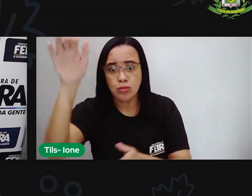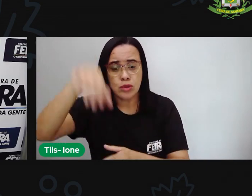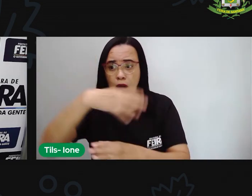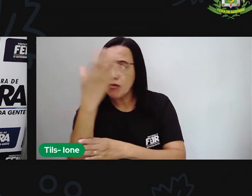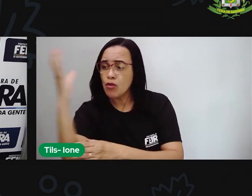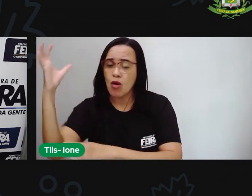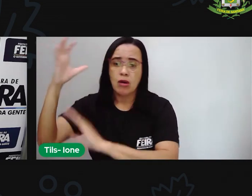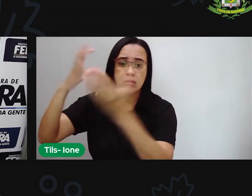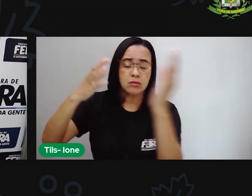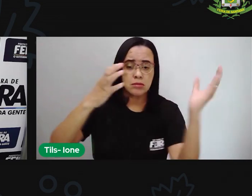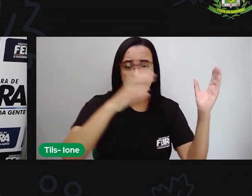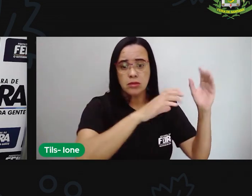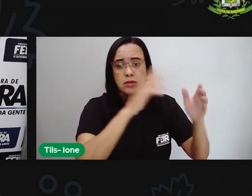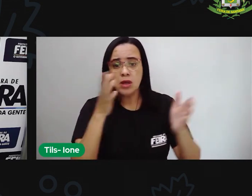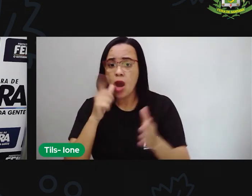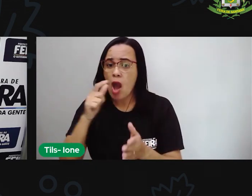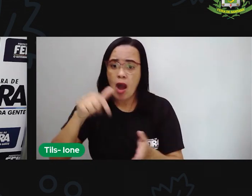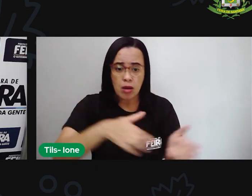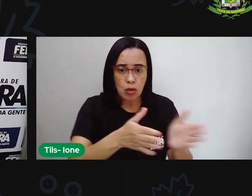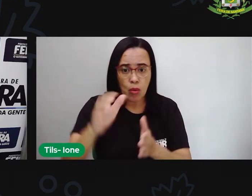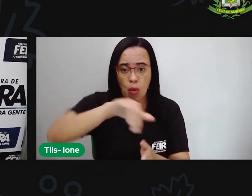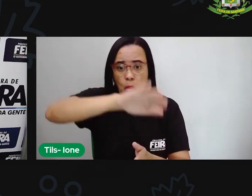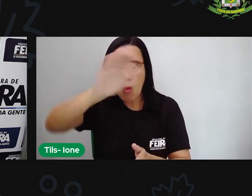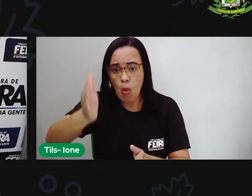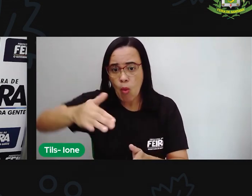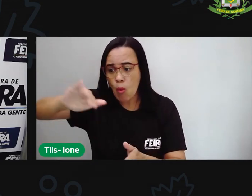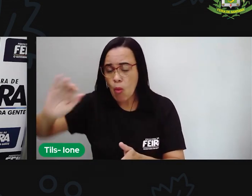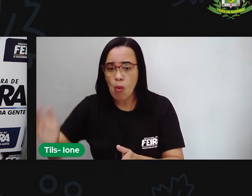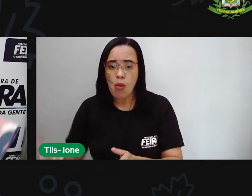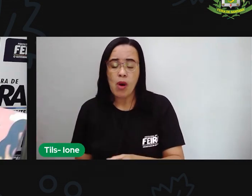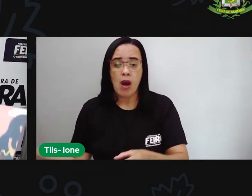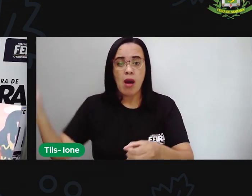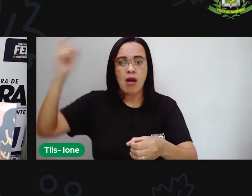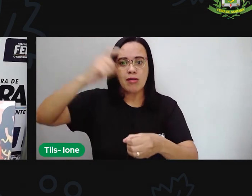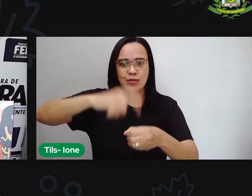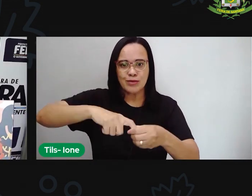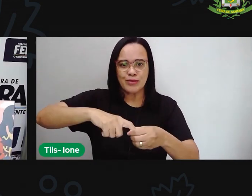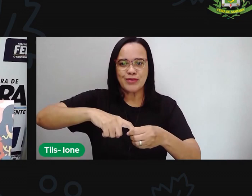montanhas e rios até voltar ao próprio quarto.